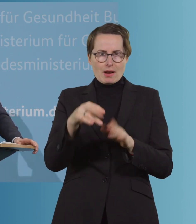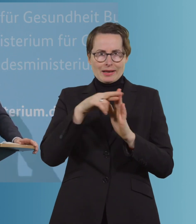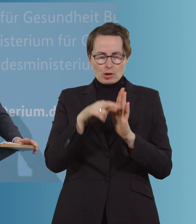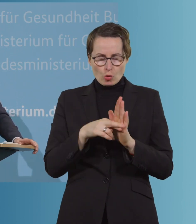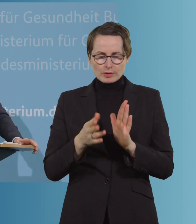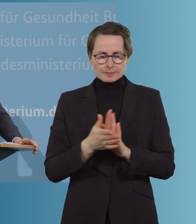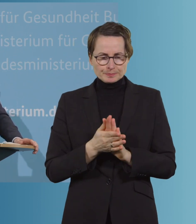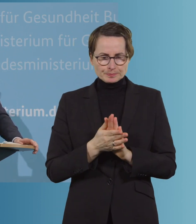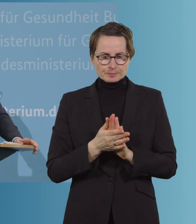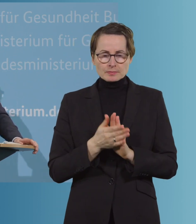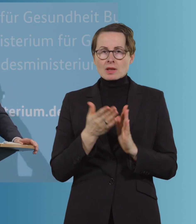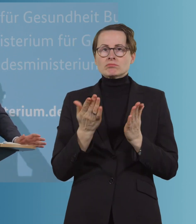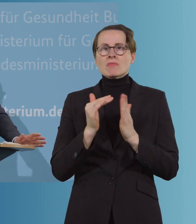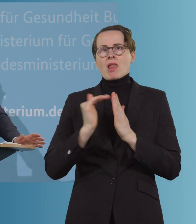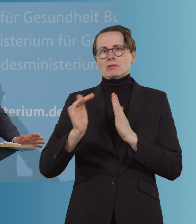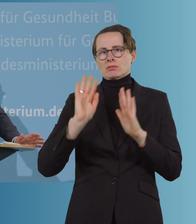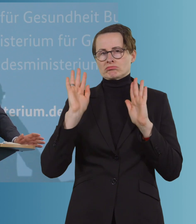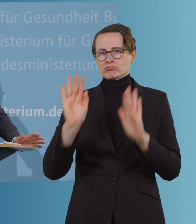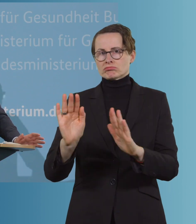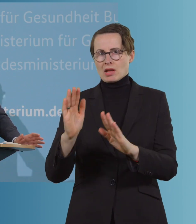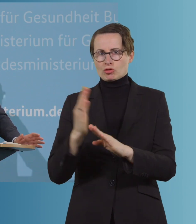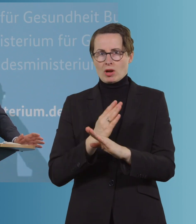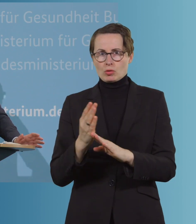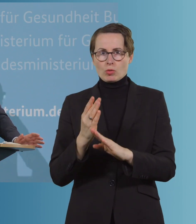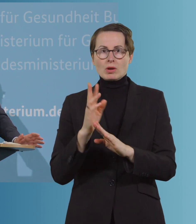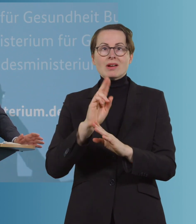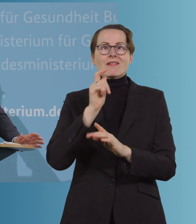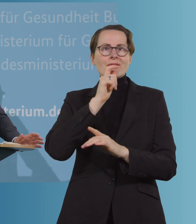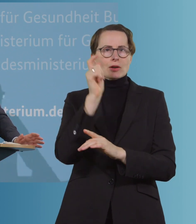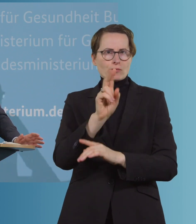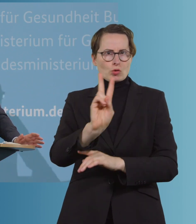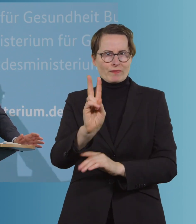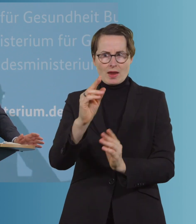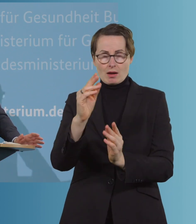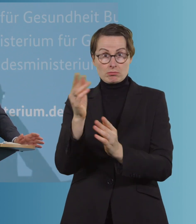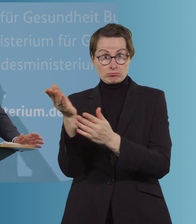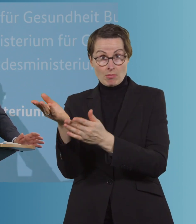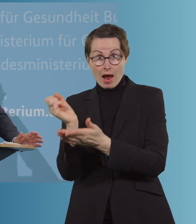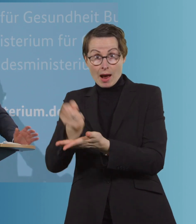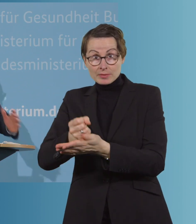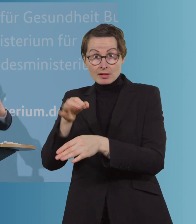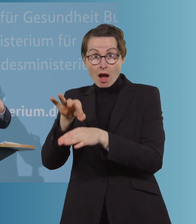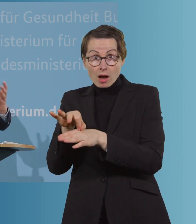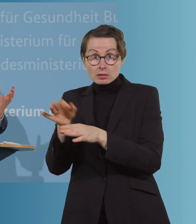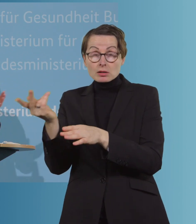Das entscheiden die Länder, ob das jetzt sozusagen eine amtsärztliche Entscheidung ist oder es ein Gremium gibt.